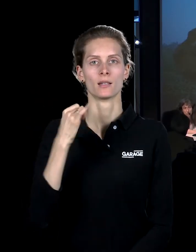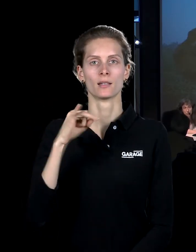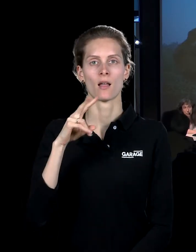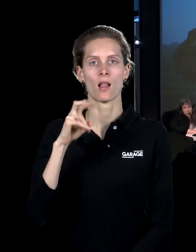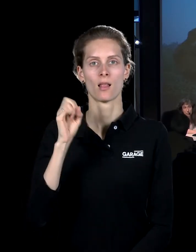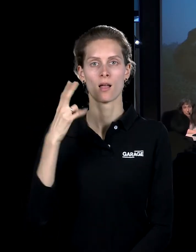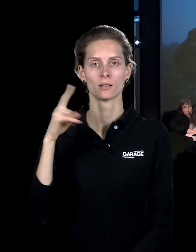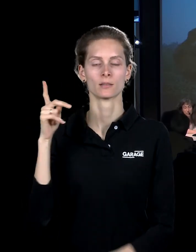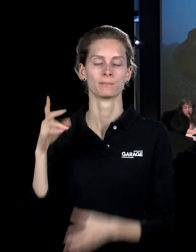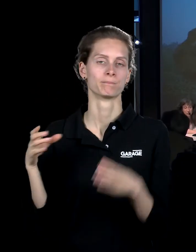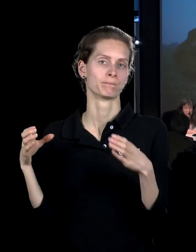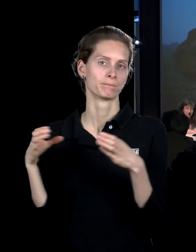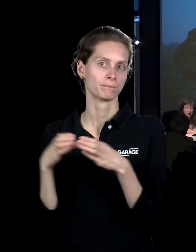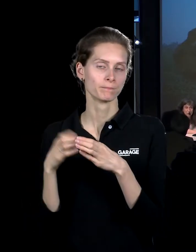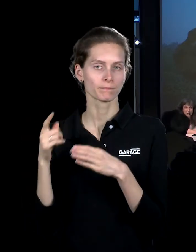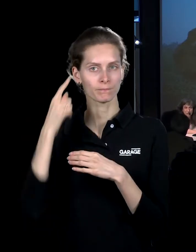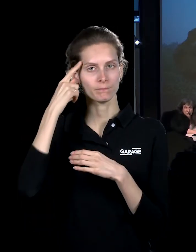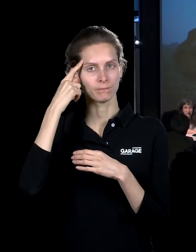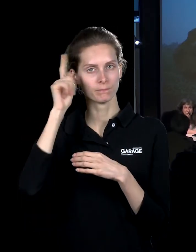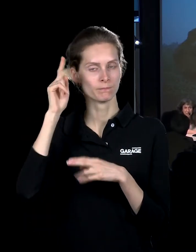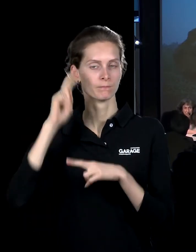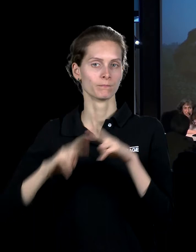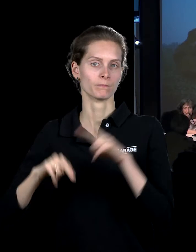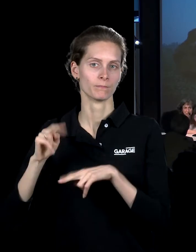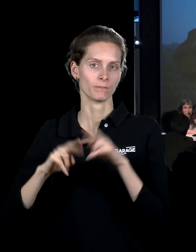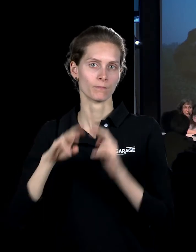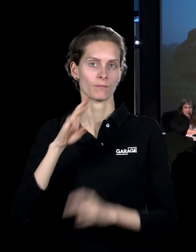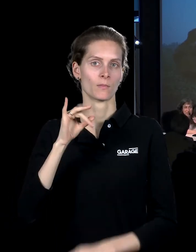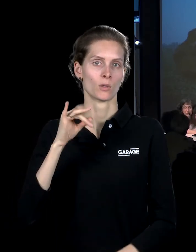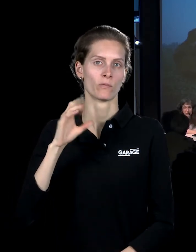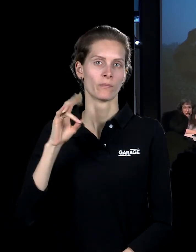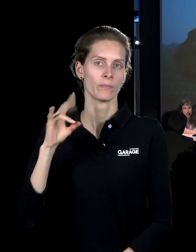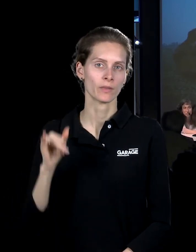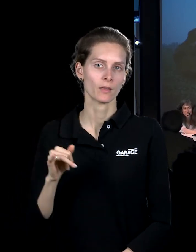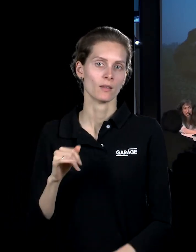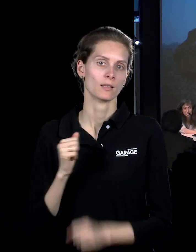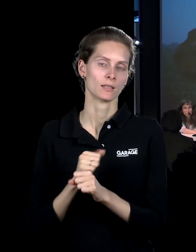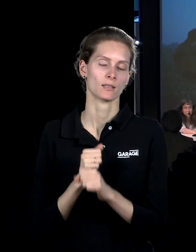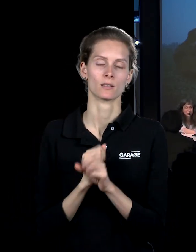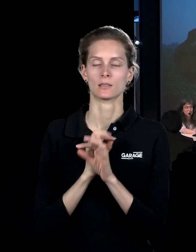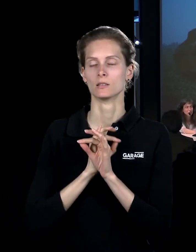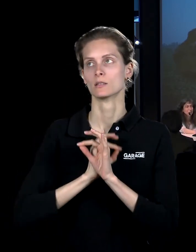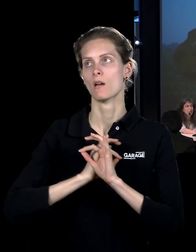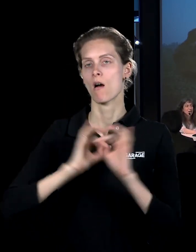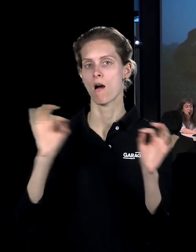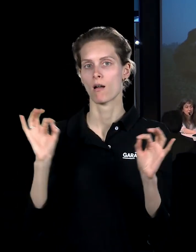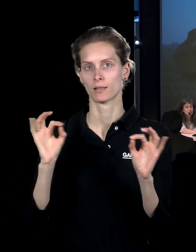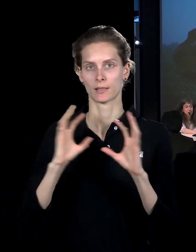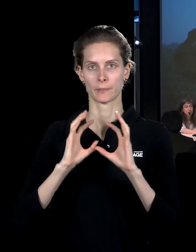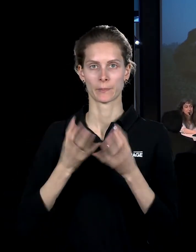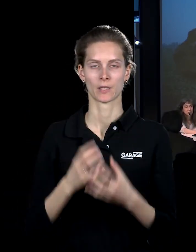который там придумал и построил рекретирование, который создал такой идеальный экологический мир и коммунных художников.